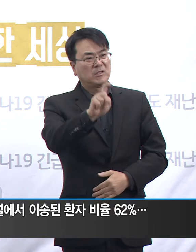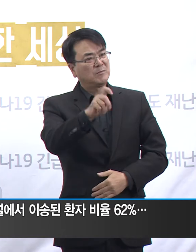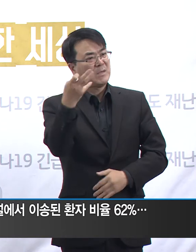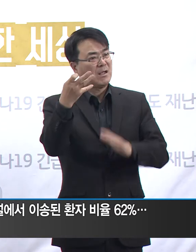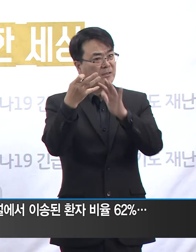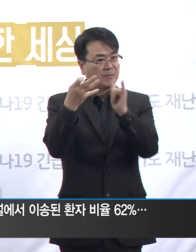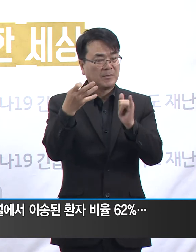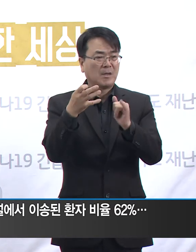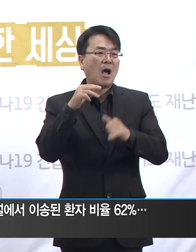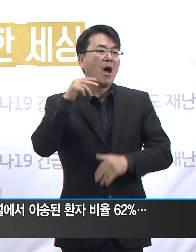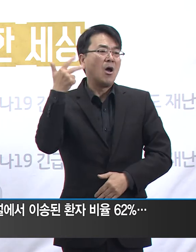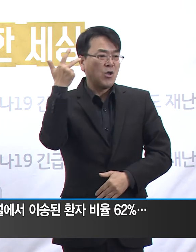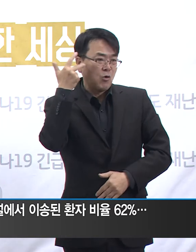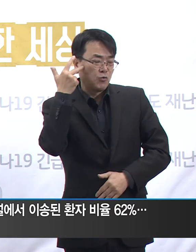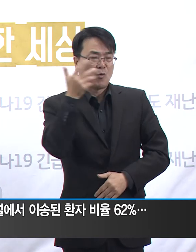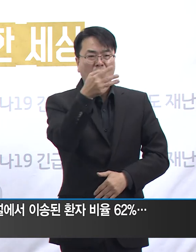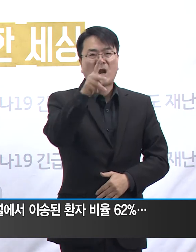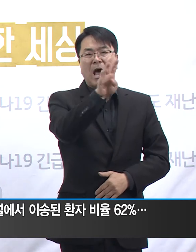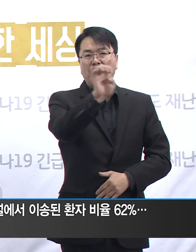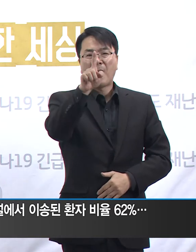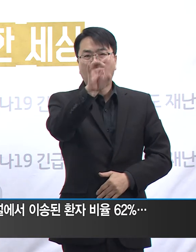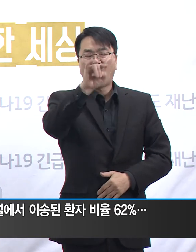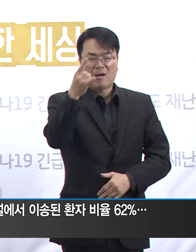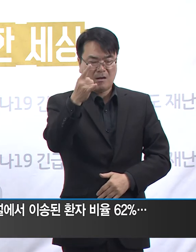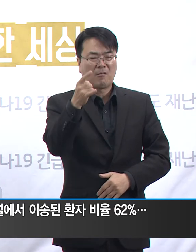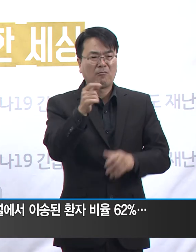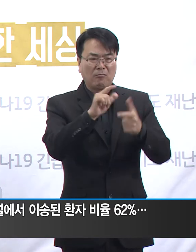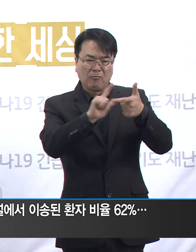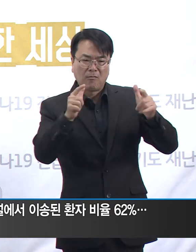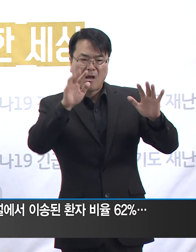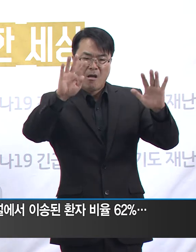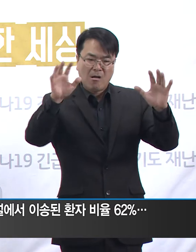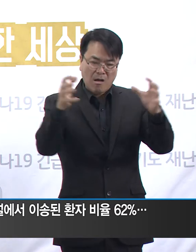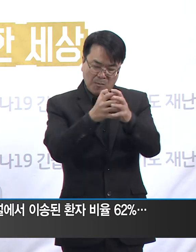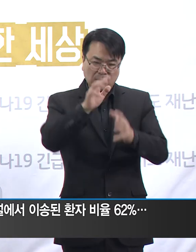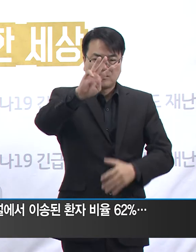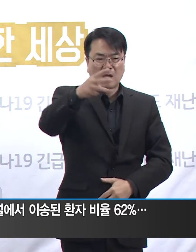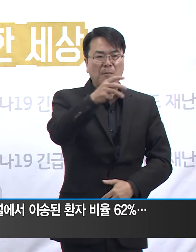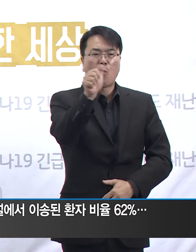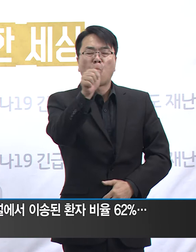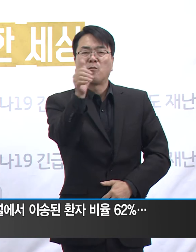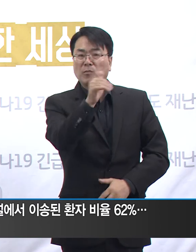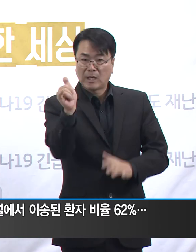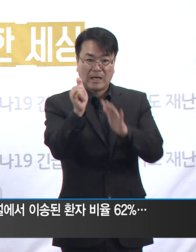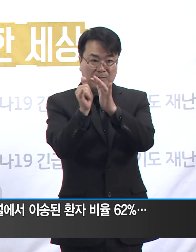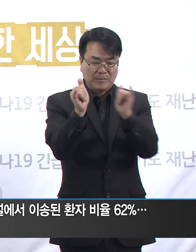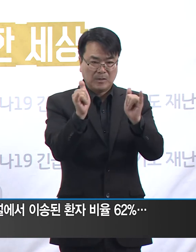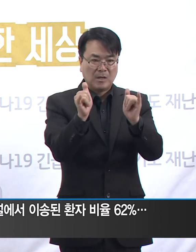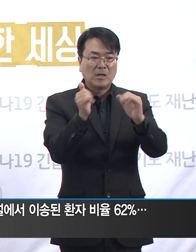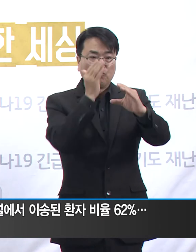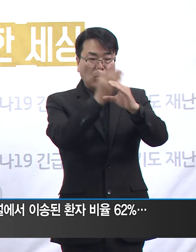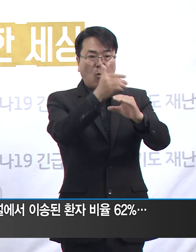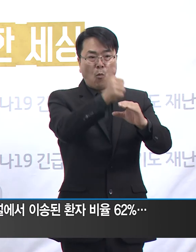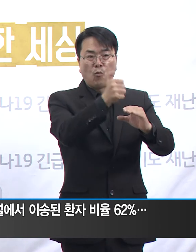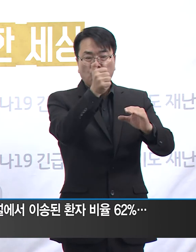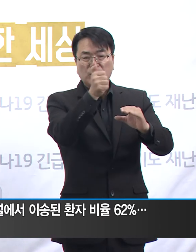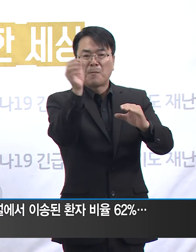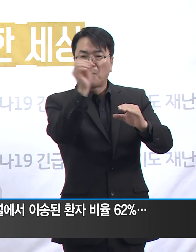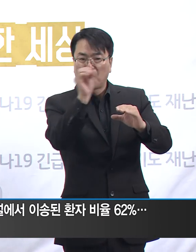여주시 라파엘의 집 관련 29명 등 352명 정도이며 이 중 54.8%인